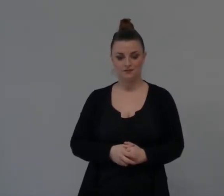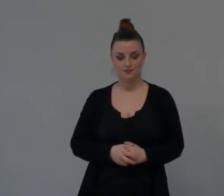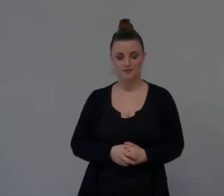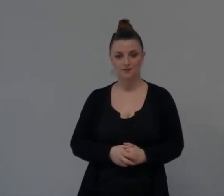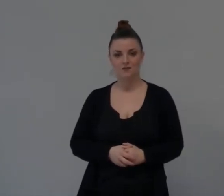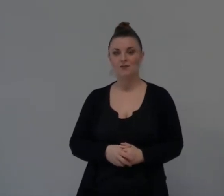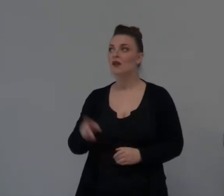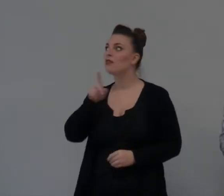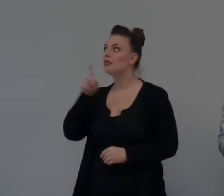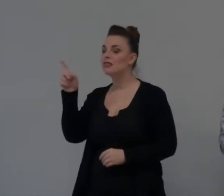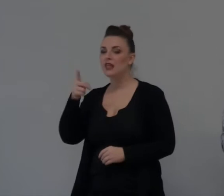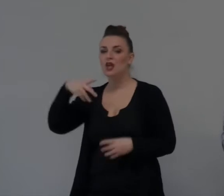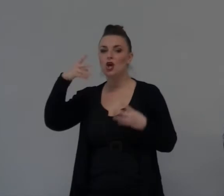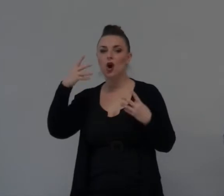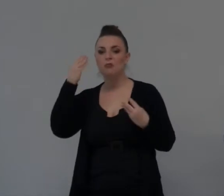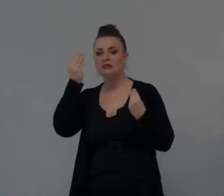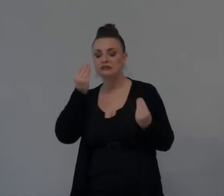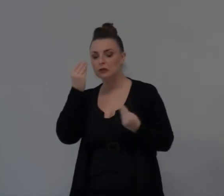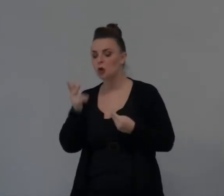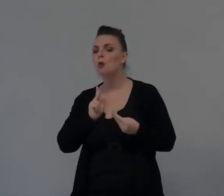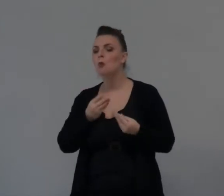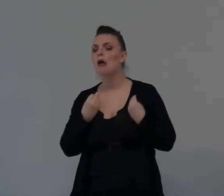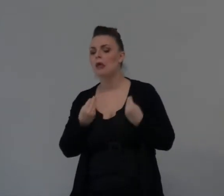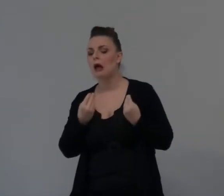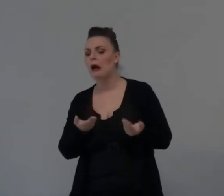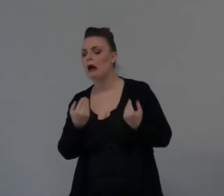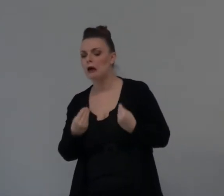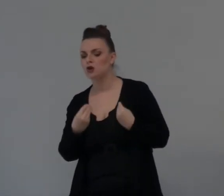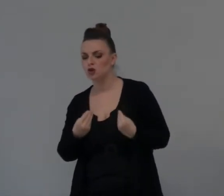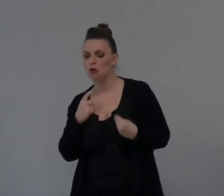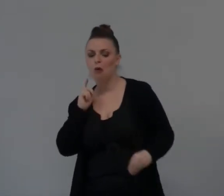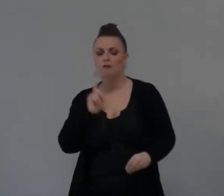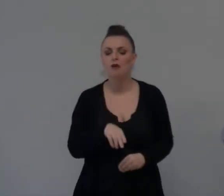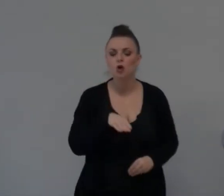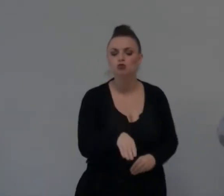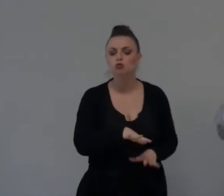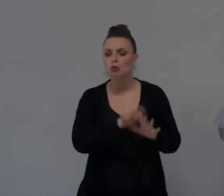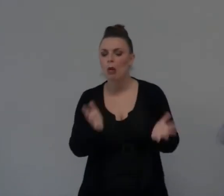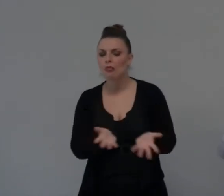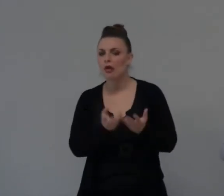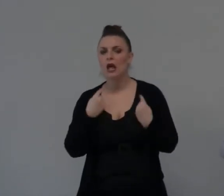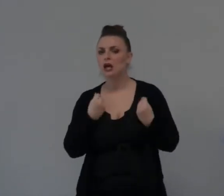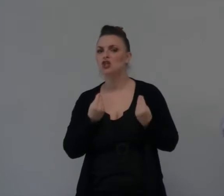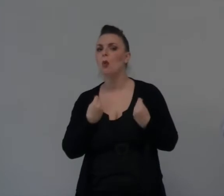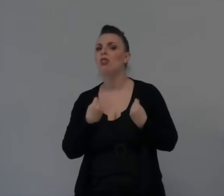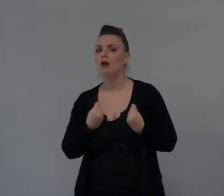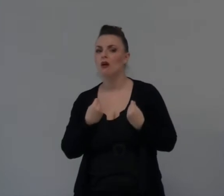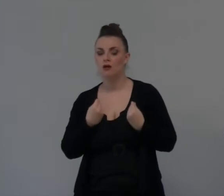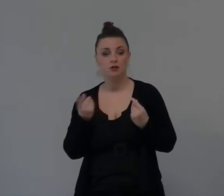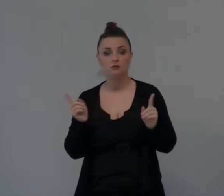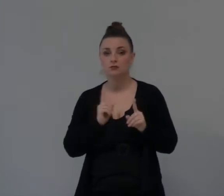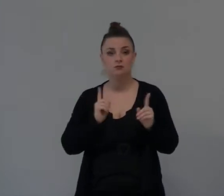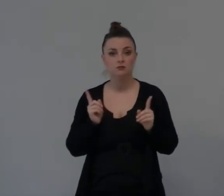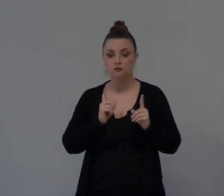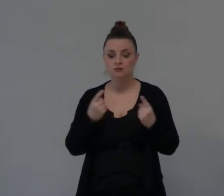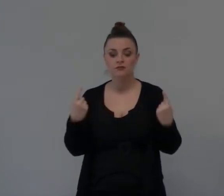guadagno io A scendere Giù Ma ha Io voglio Che quello Persone